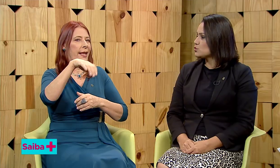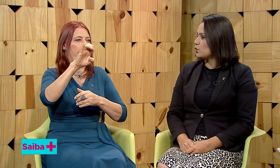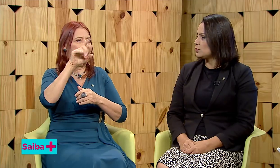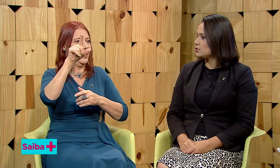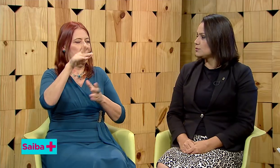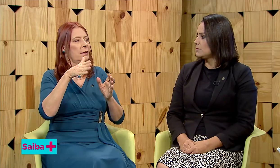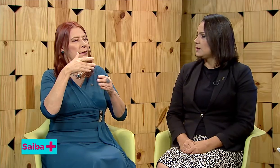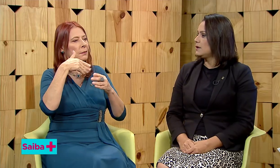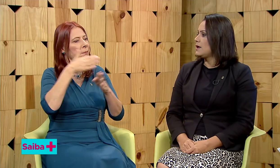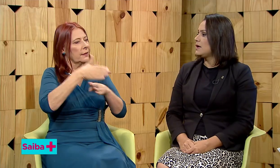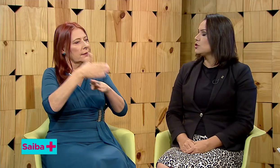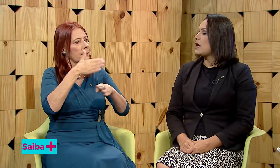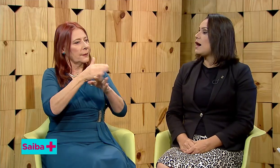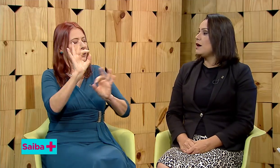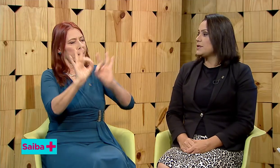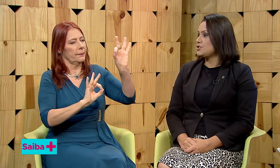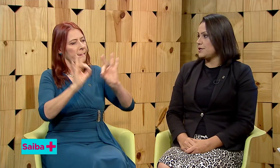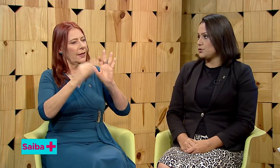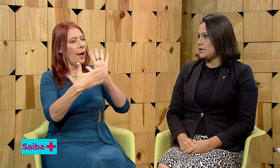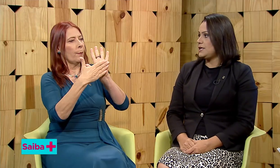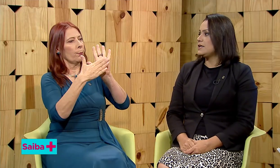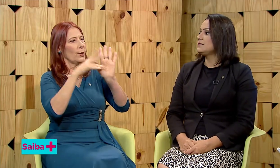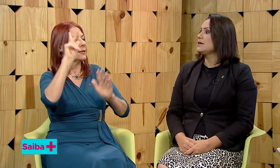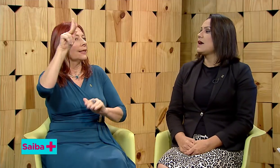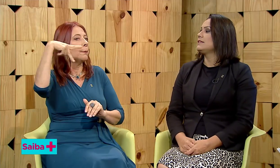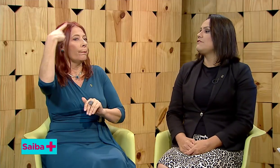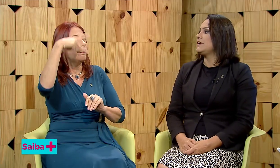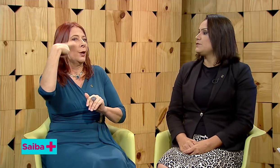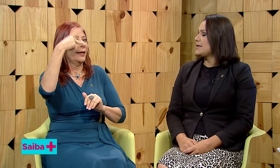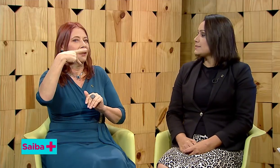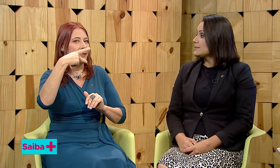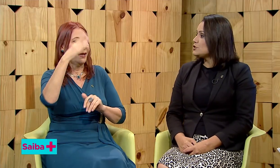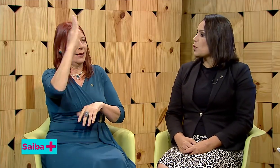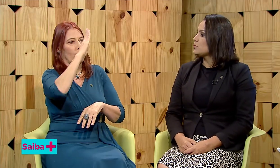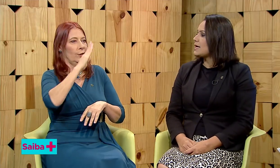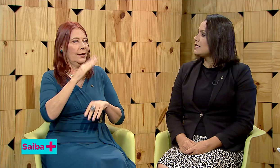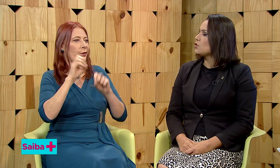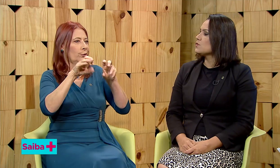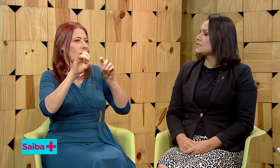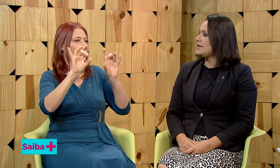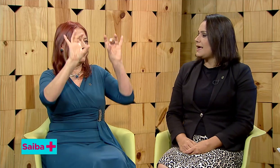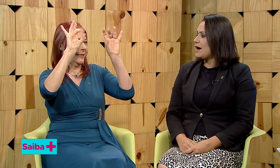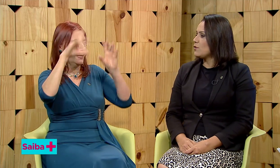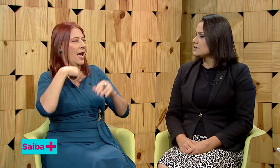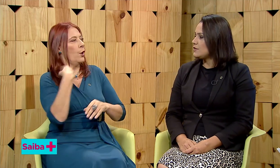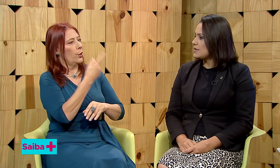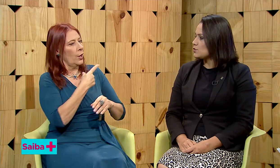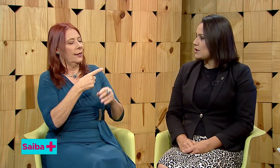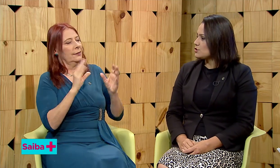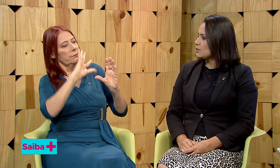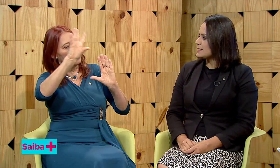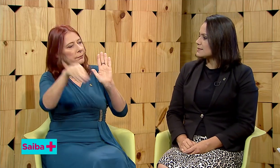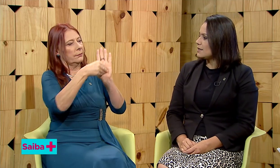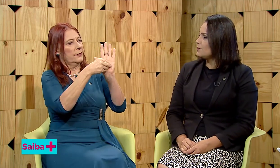surdos. Ambas diretorias têm feito bastante contato com o CNE, o Conselho Nacional de Educação,